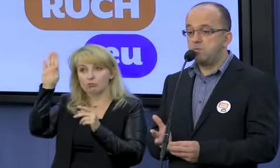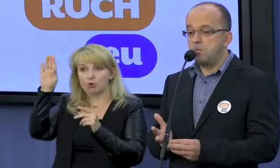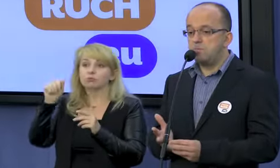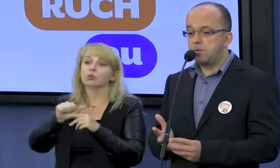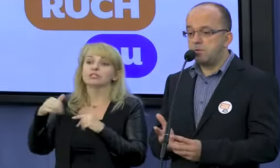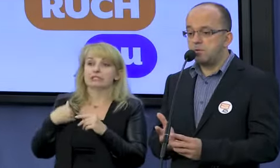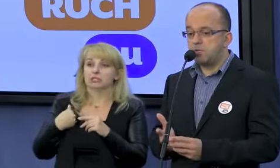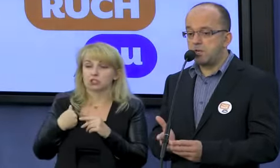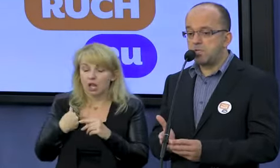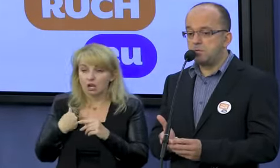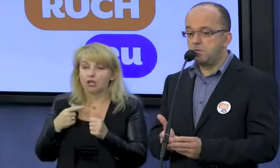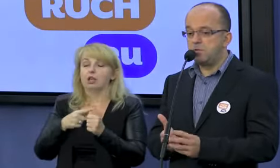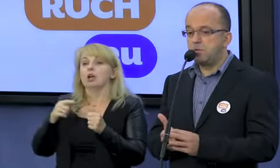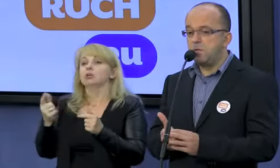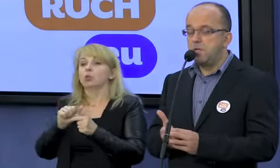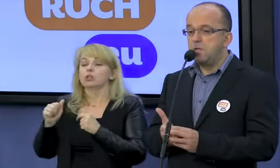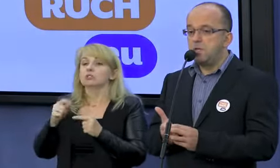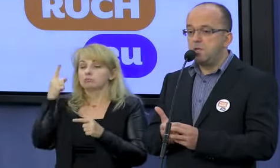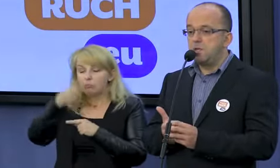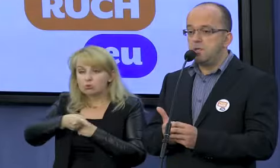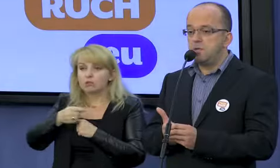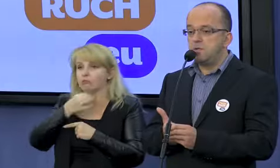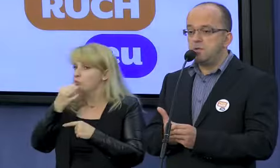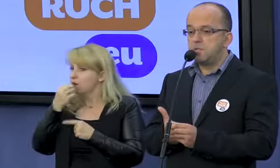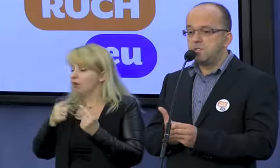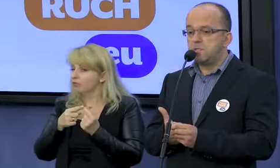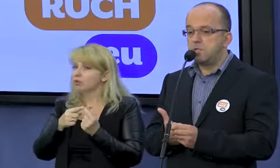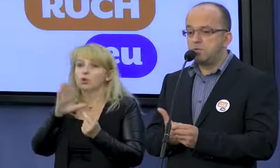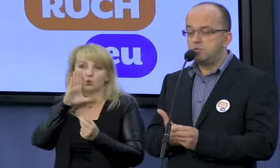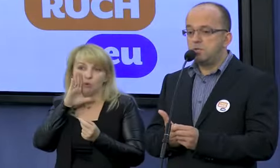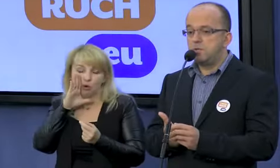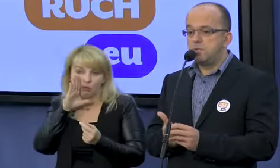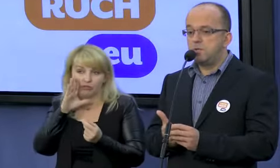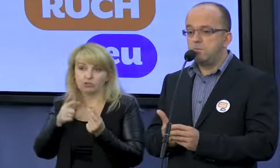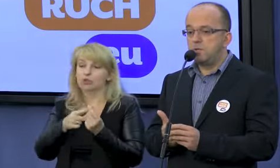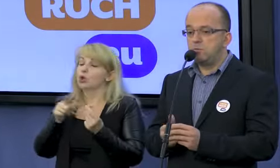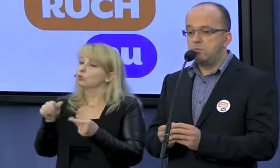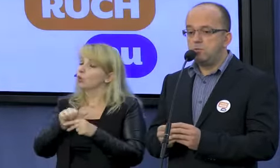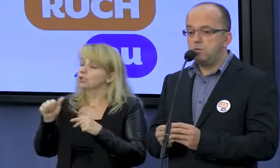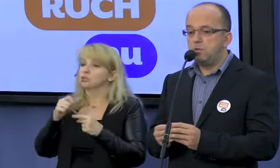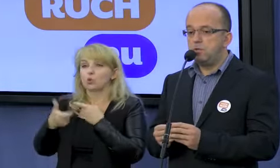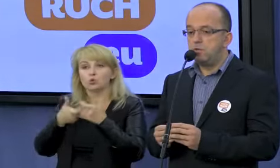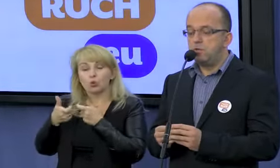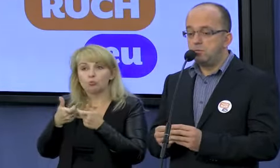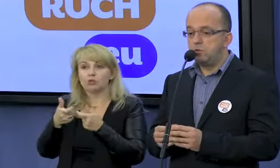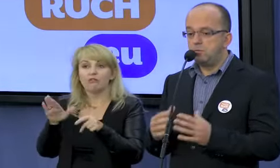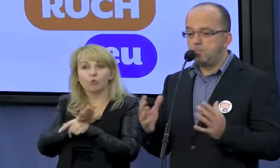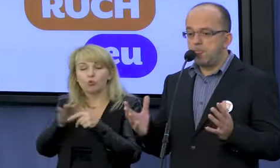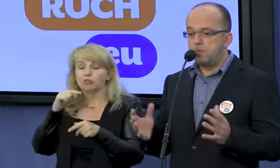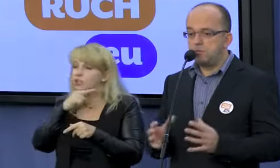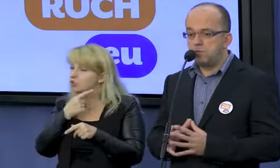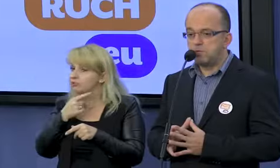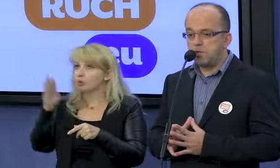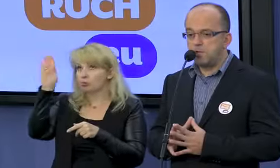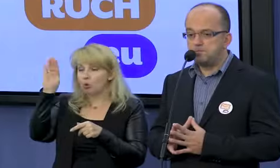postanowienie poprawy, szczera spowiedź, to jest zadośćuczynienie Panu Bogu i ludziom